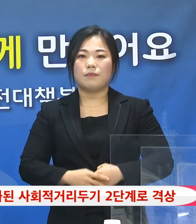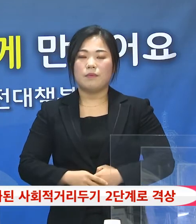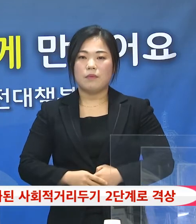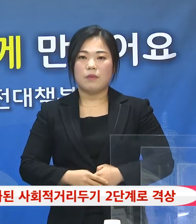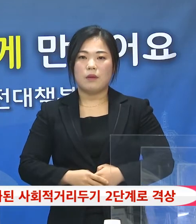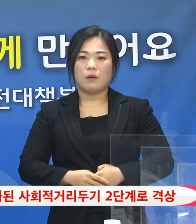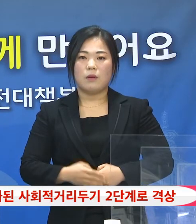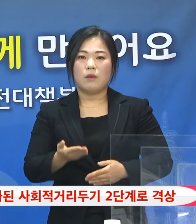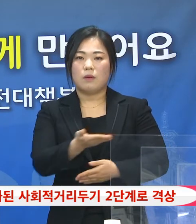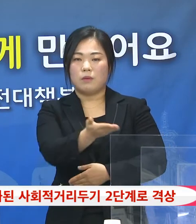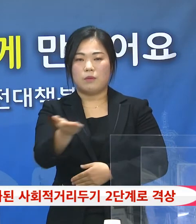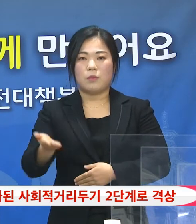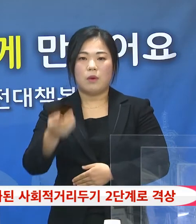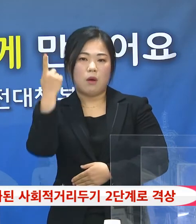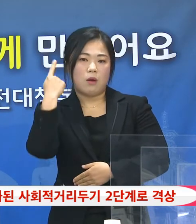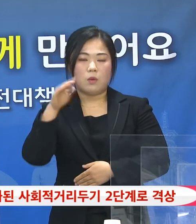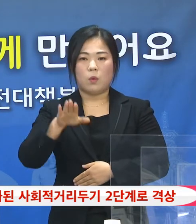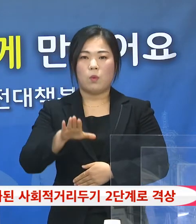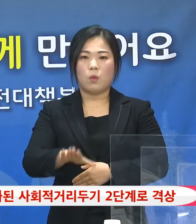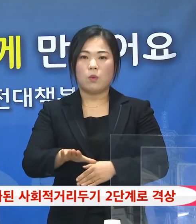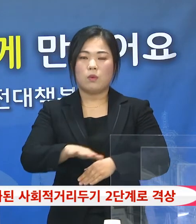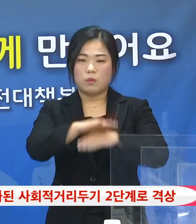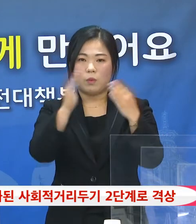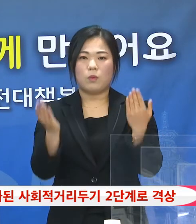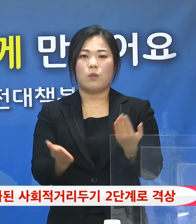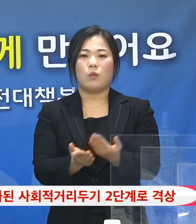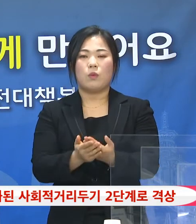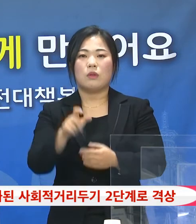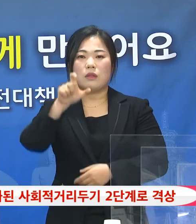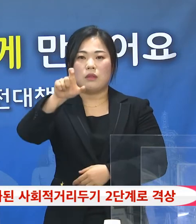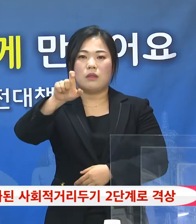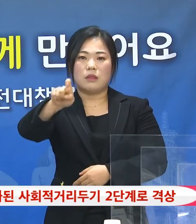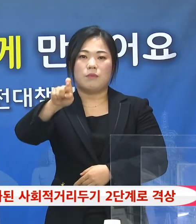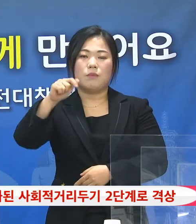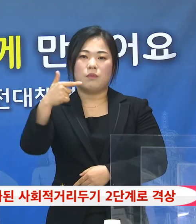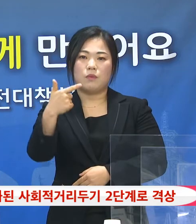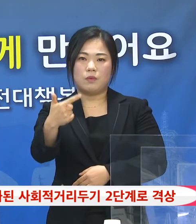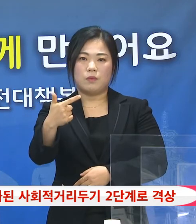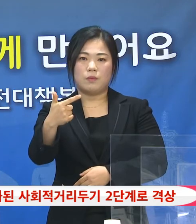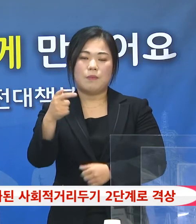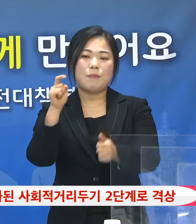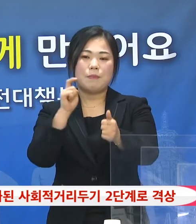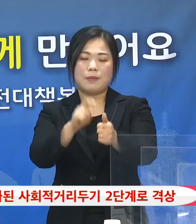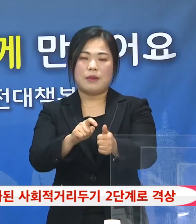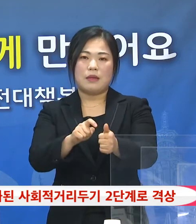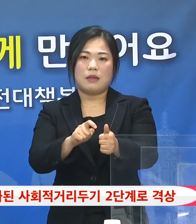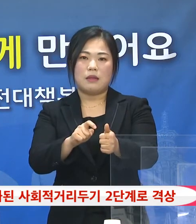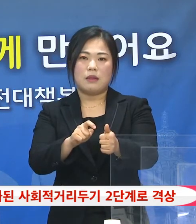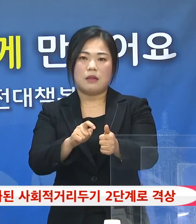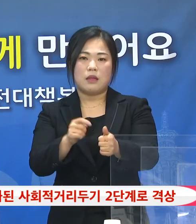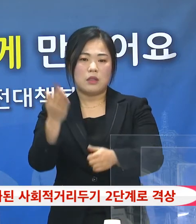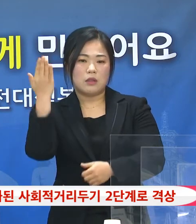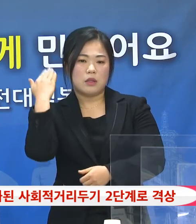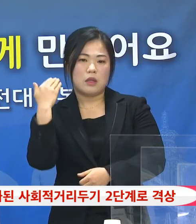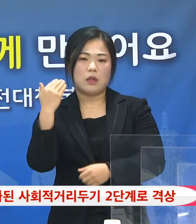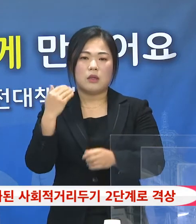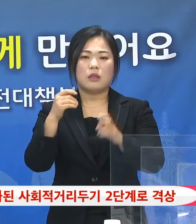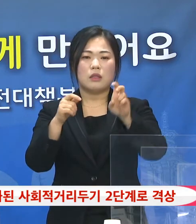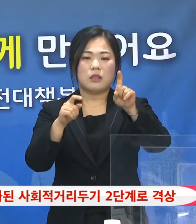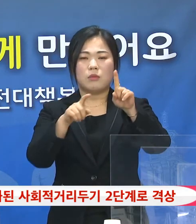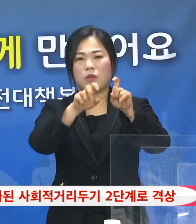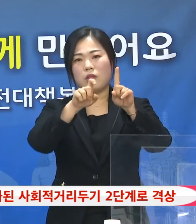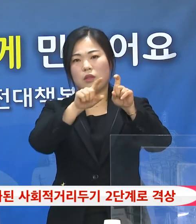이틀 사이에 16명의 확진자가 발생하였고 지난 11월 28일 이후 불과 20일 사이에 무려